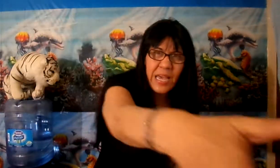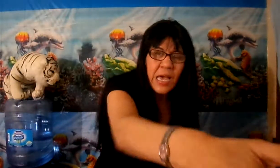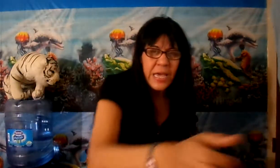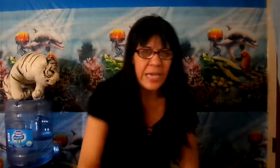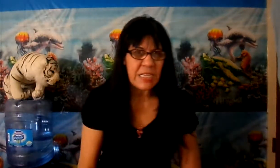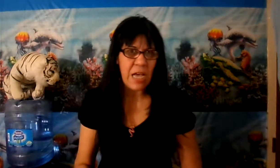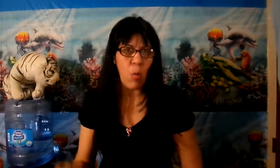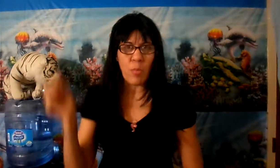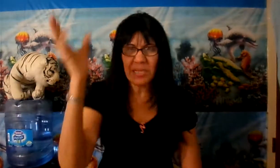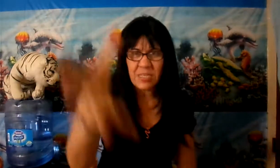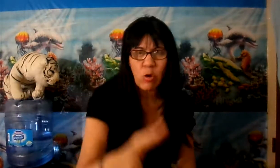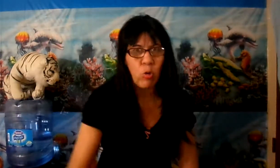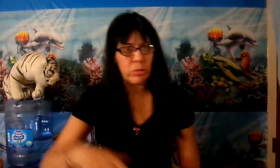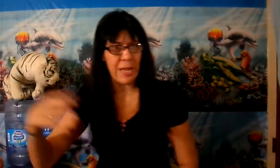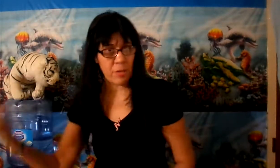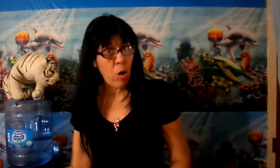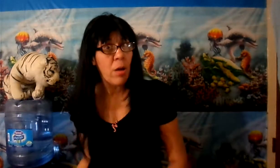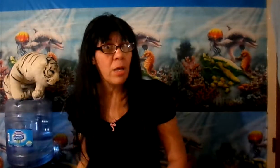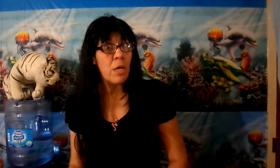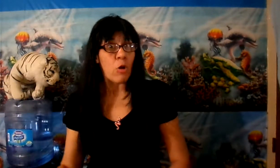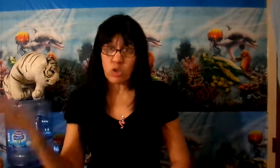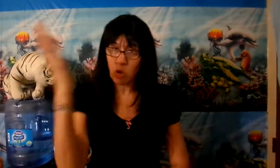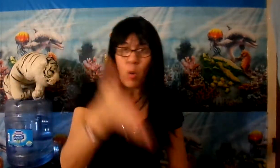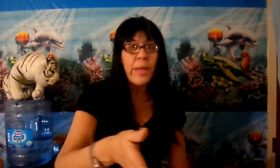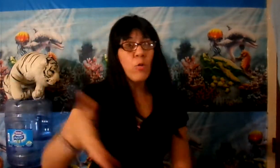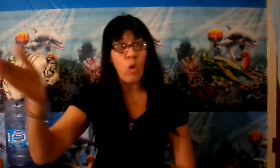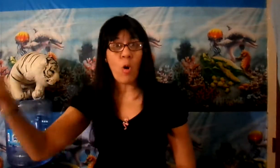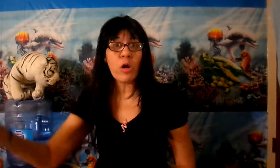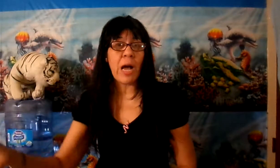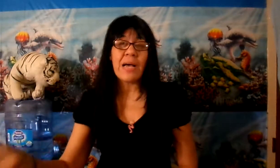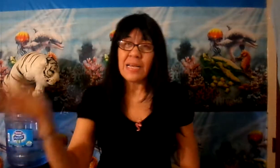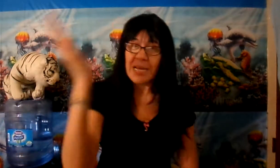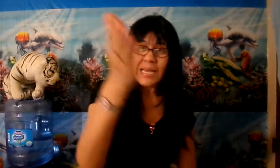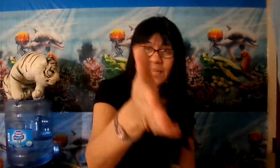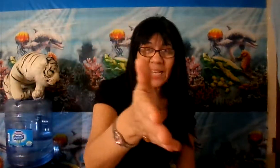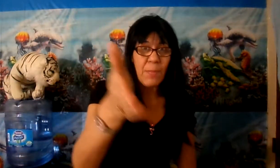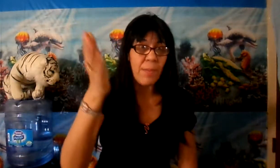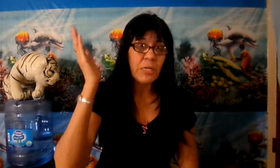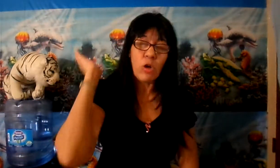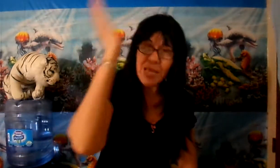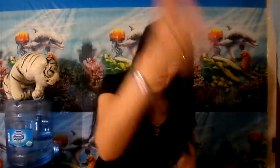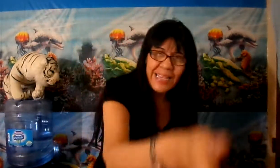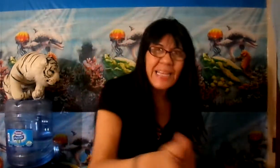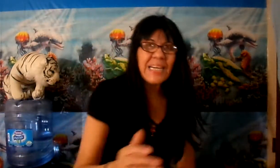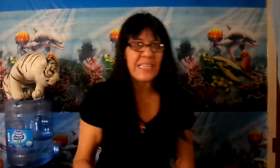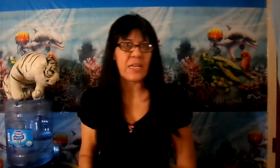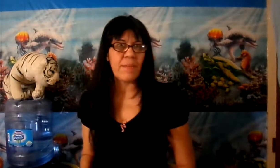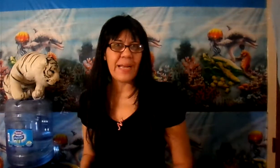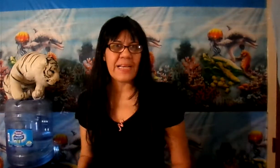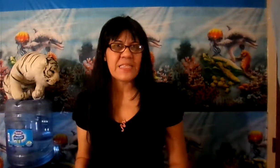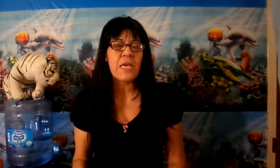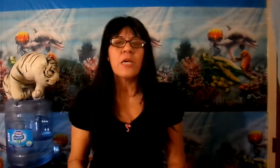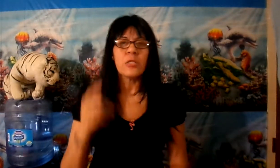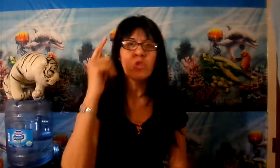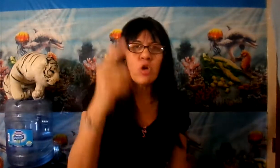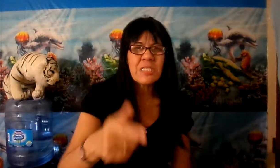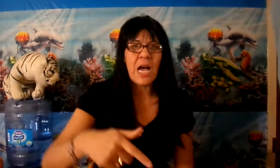abominación contra Dios. Sodoma y Ogomorra, el de la Babilonia, aquí en la tierra, ¿verdad que sí? Se han